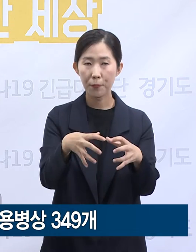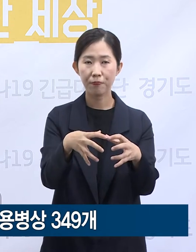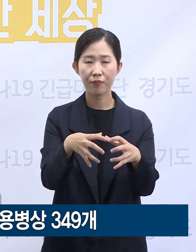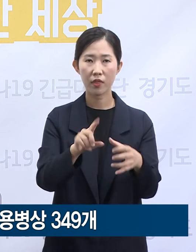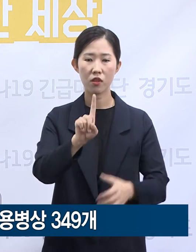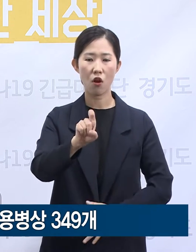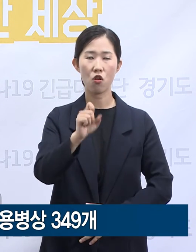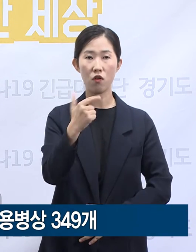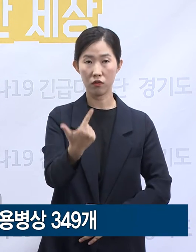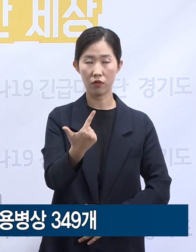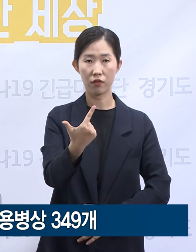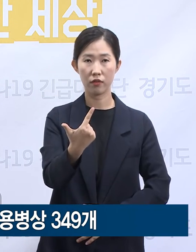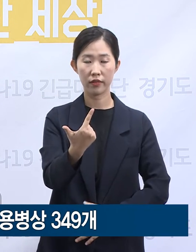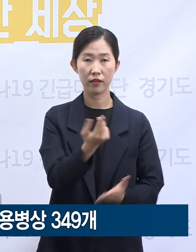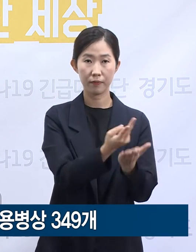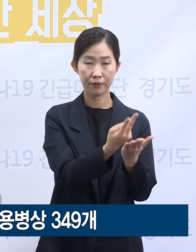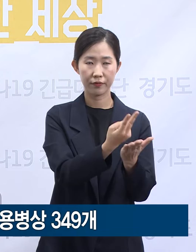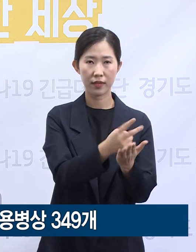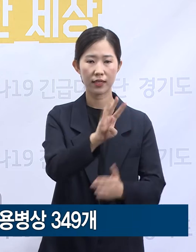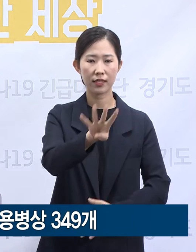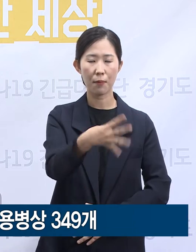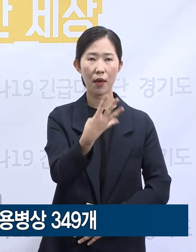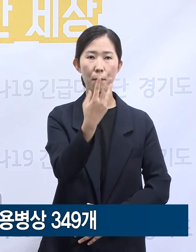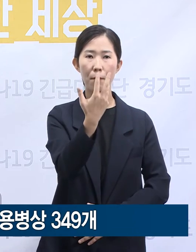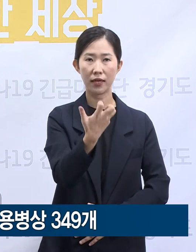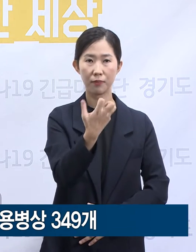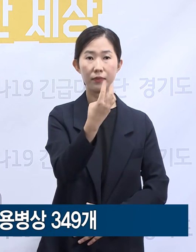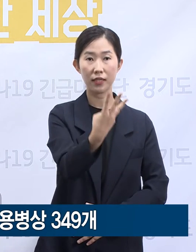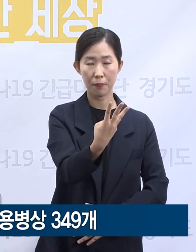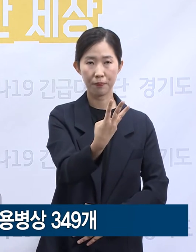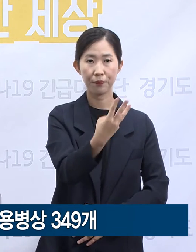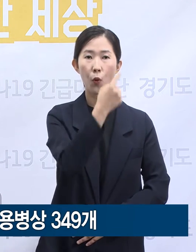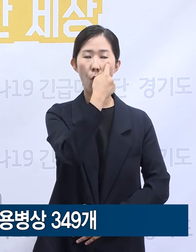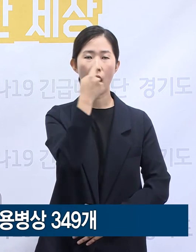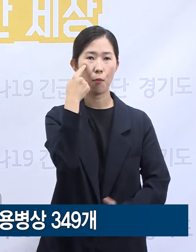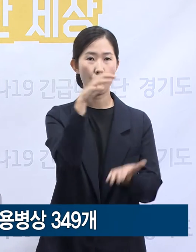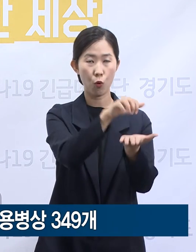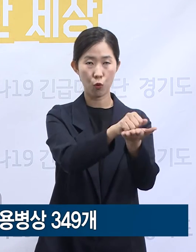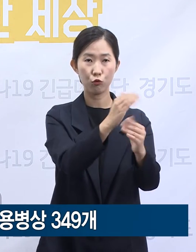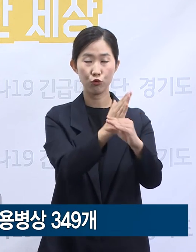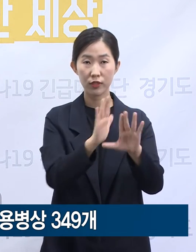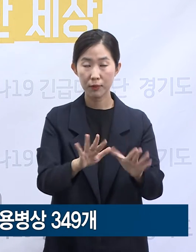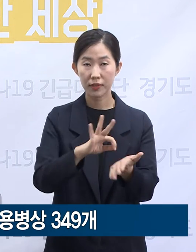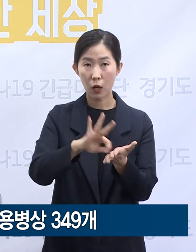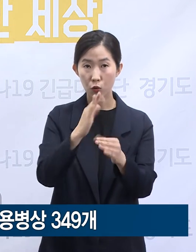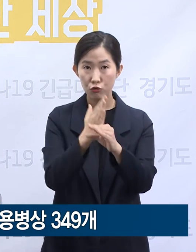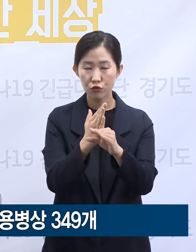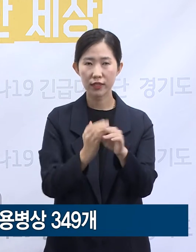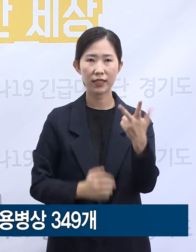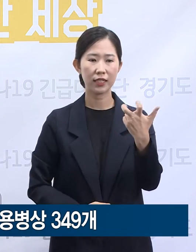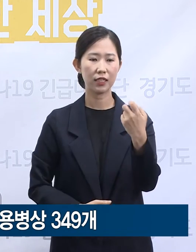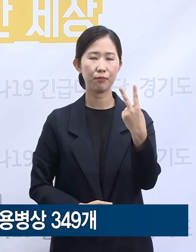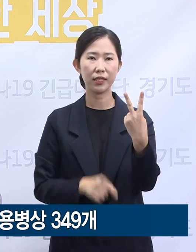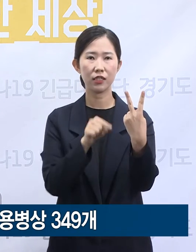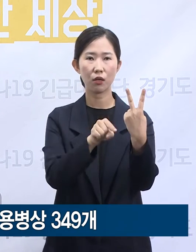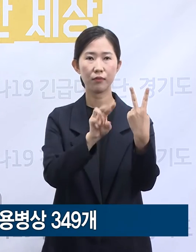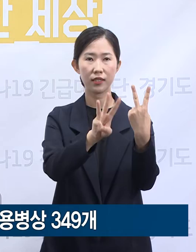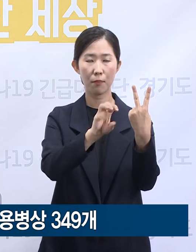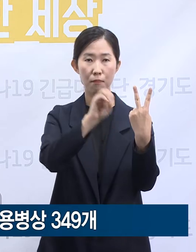483개의 확진자 치료병상을 확보하고 있고 현재 사용 중인 병상은 72.3%인